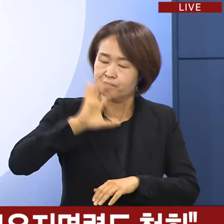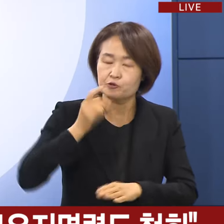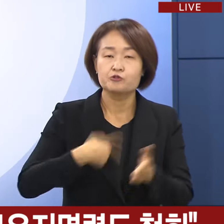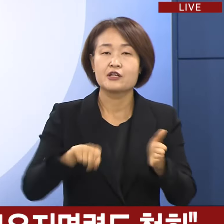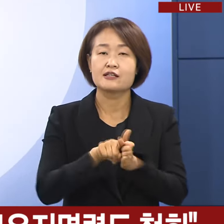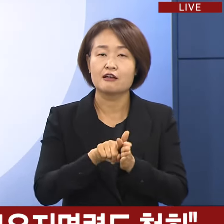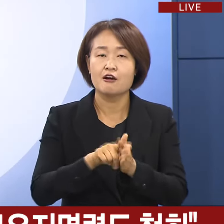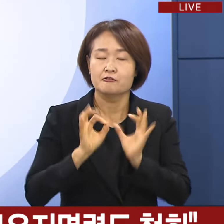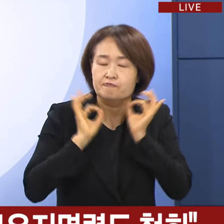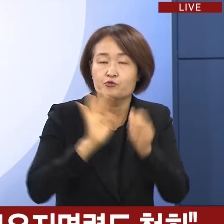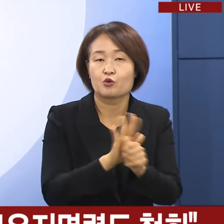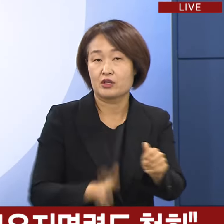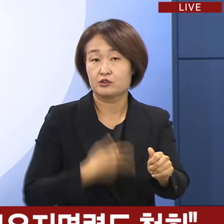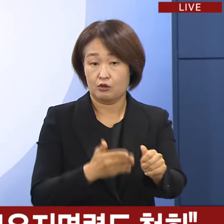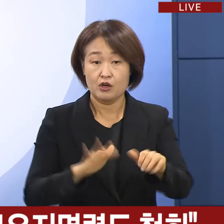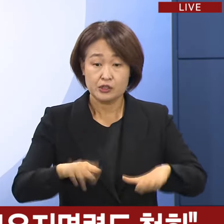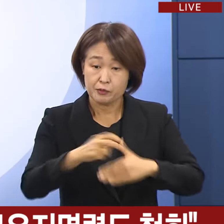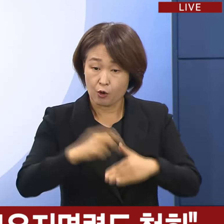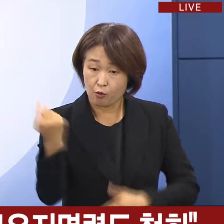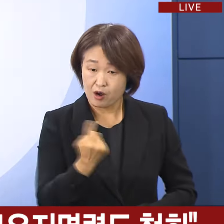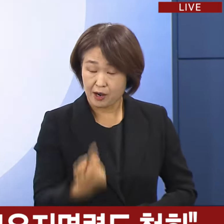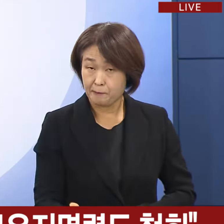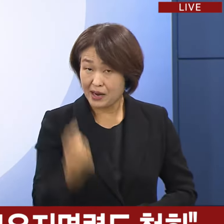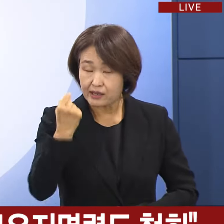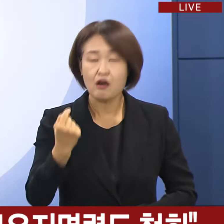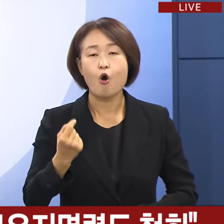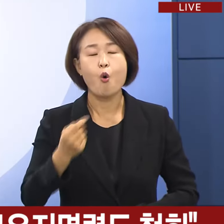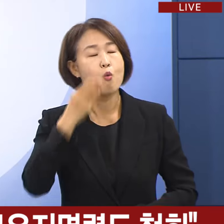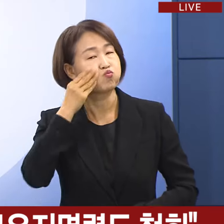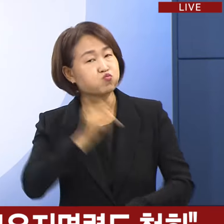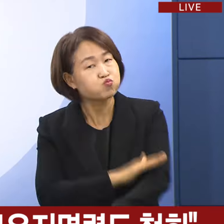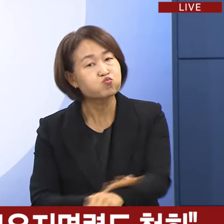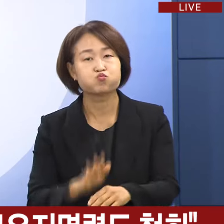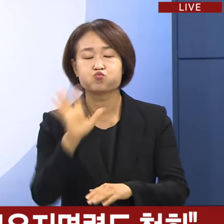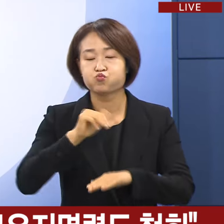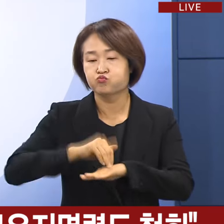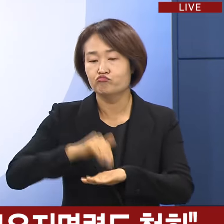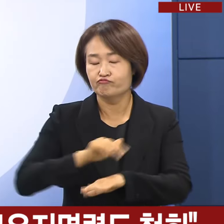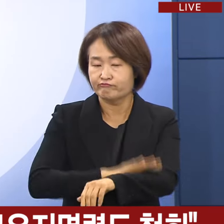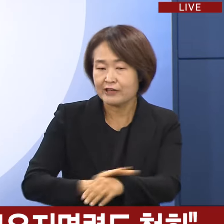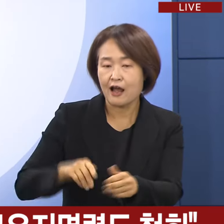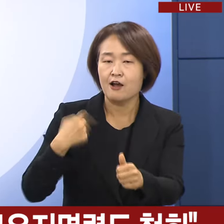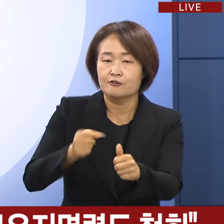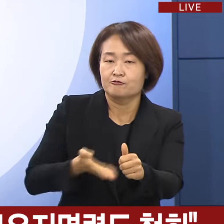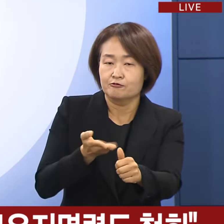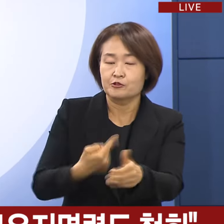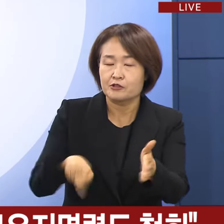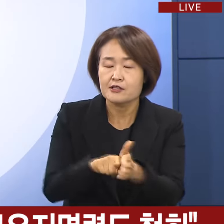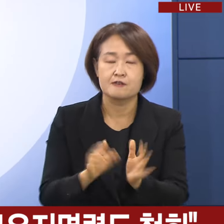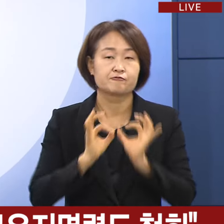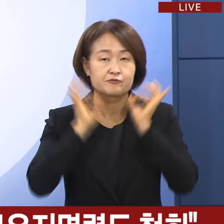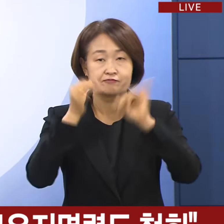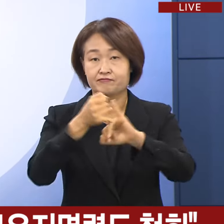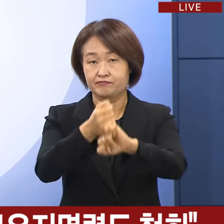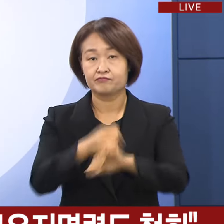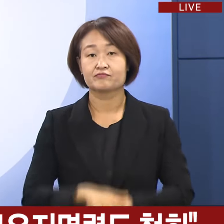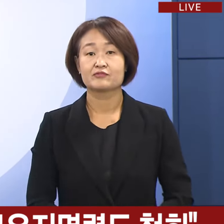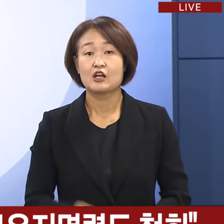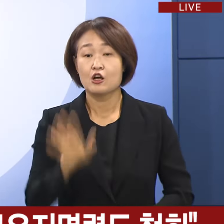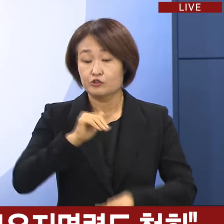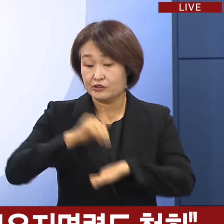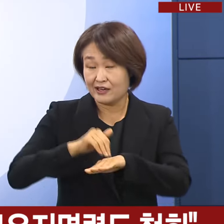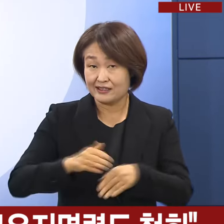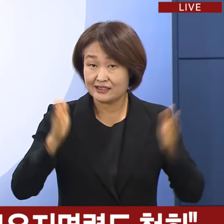조속히 복귀하는 전공의에 대해서는 차질 없이 수련이 이루어지도록 하겠습니다. 수련